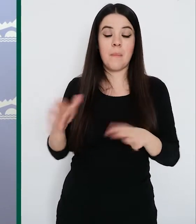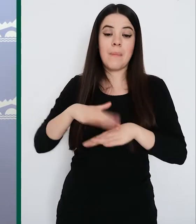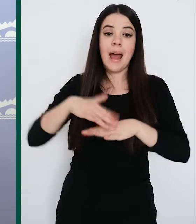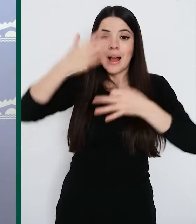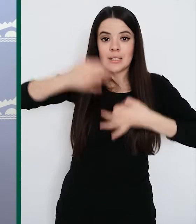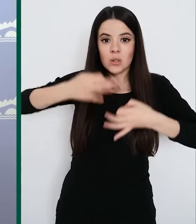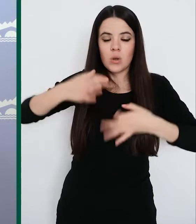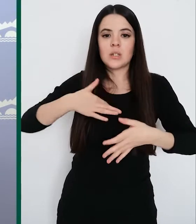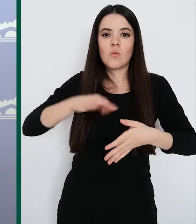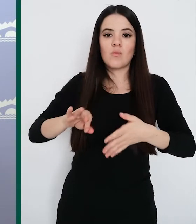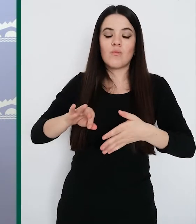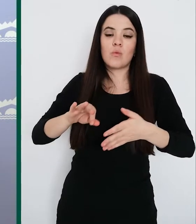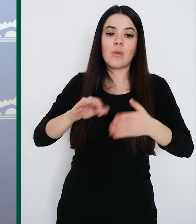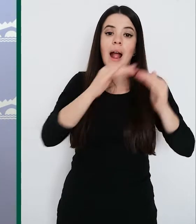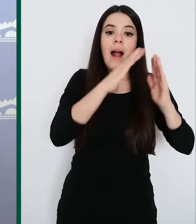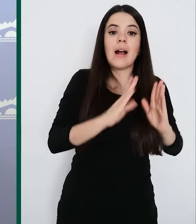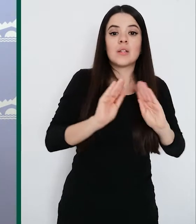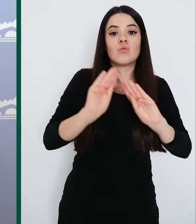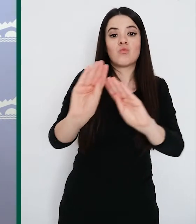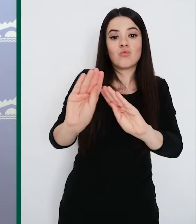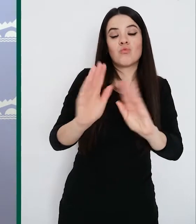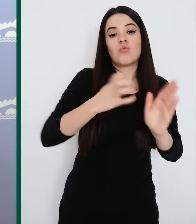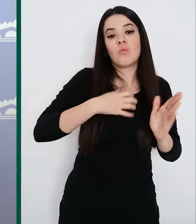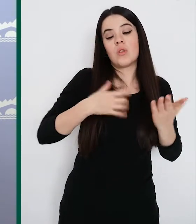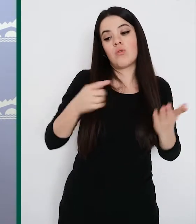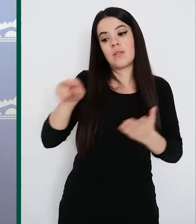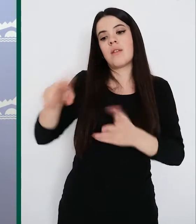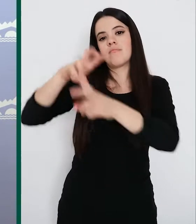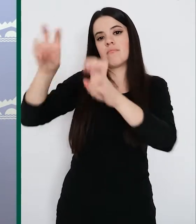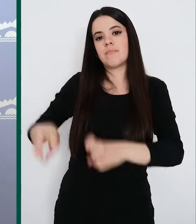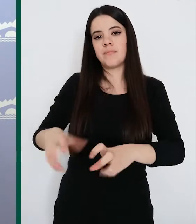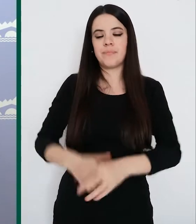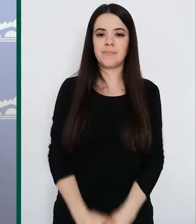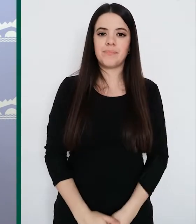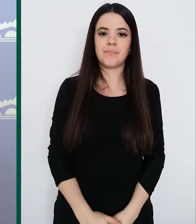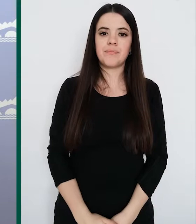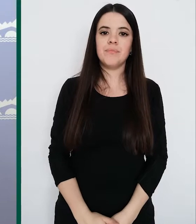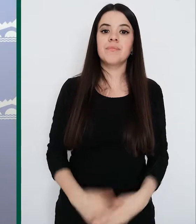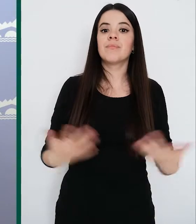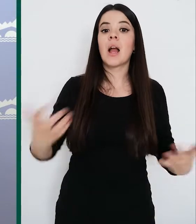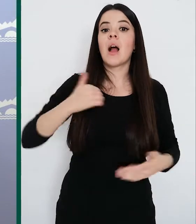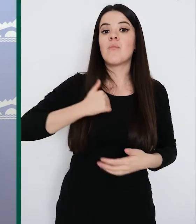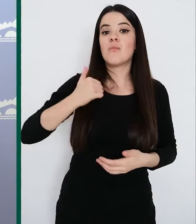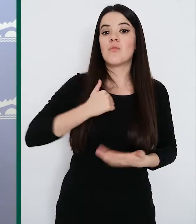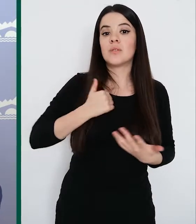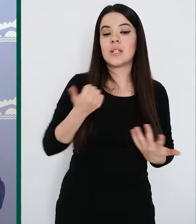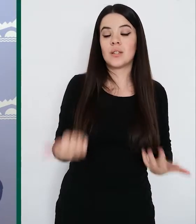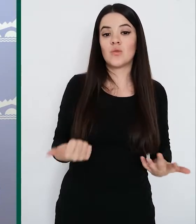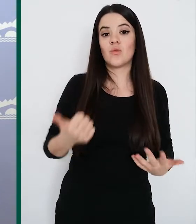están ingresadas en este centro intermedio de convalescencia. Aprovechando este gran número de altas que